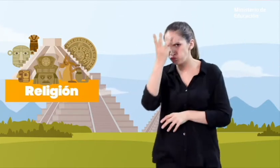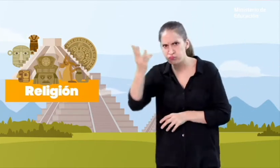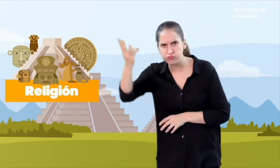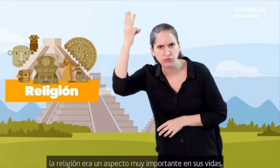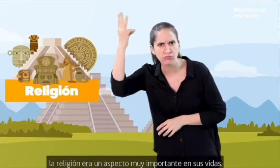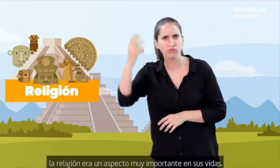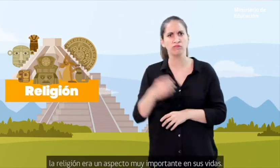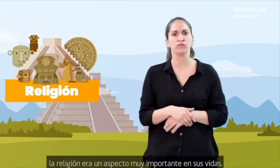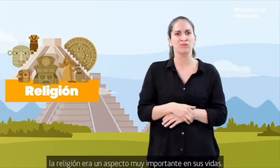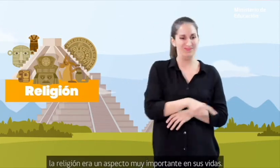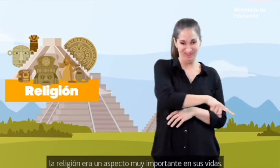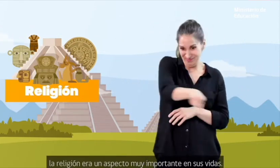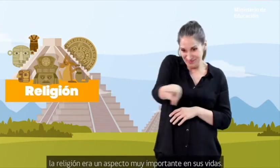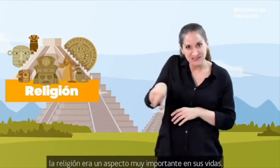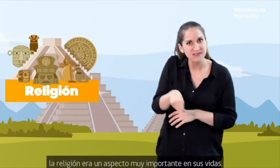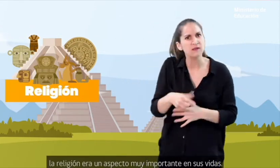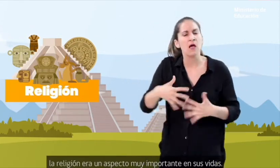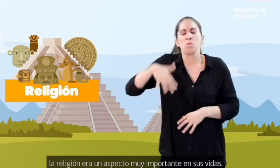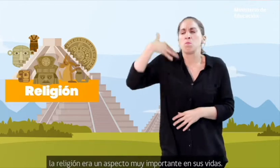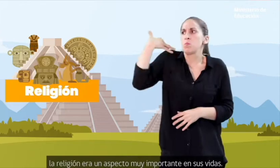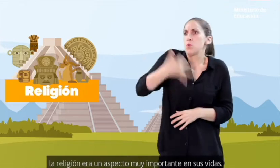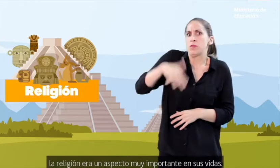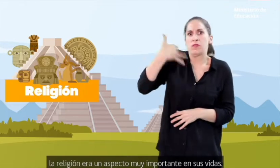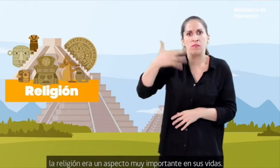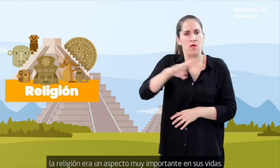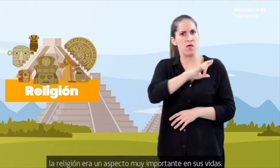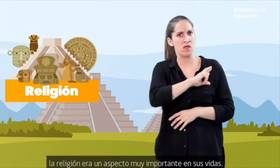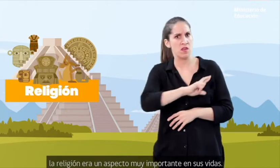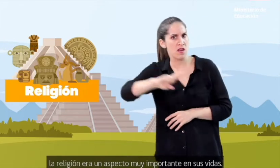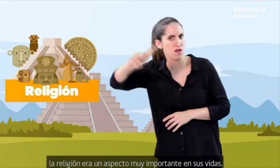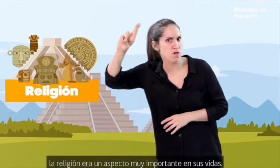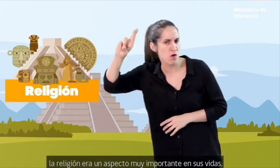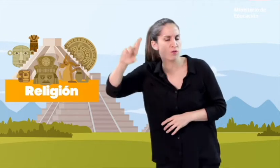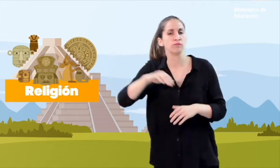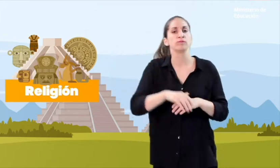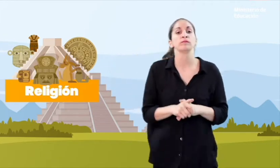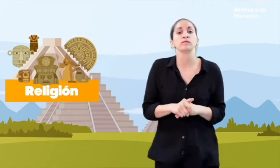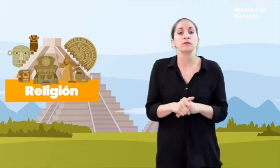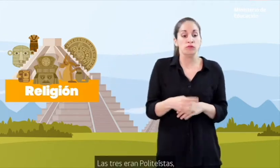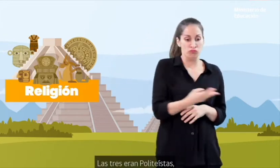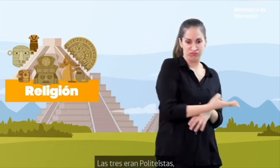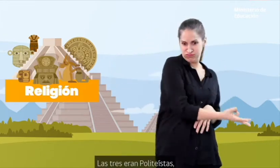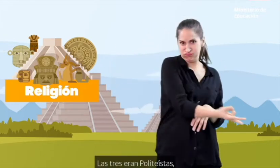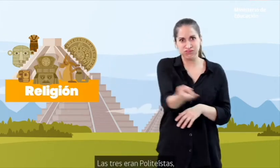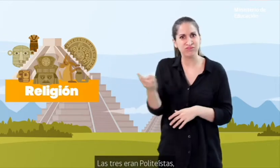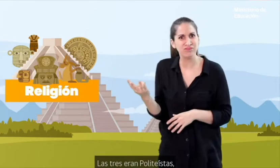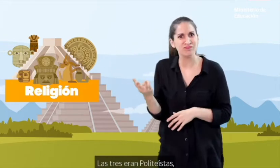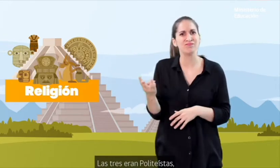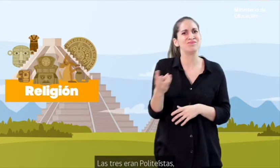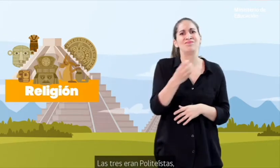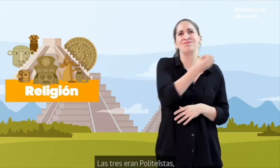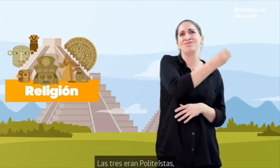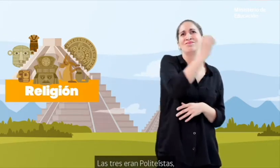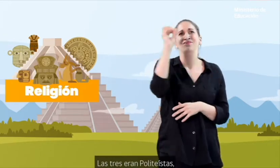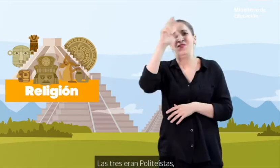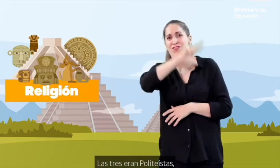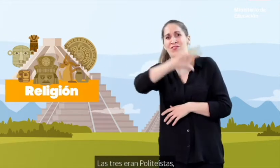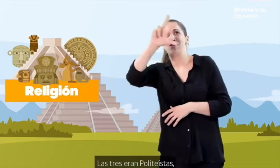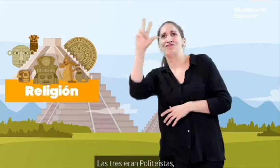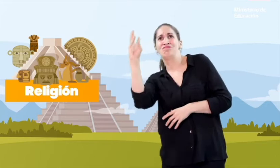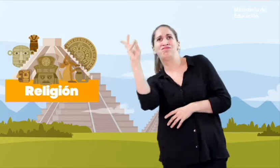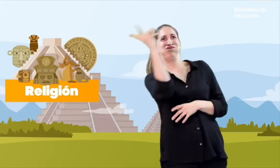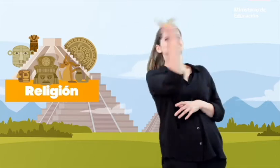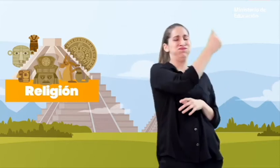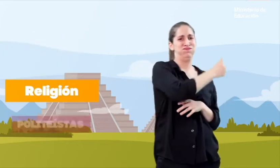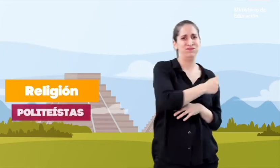la religión era un aspecto muy importante en sus vidas. Las tres eran politeístas.